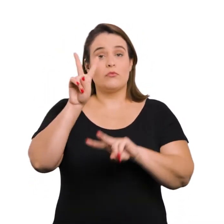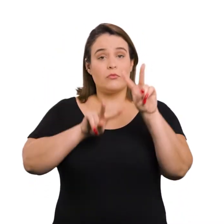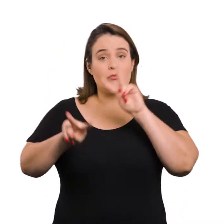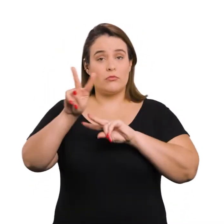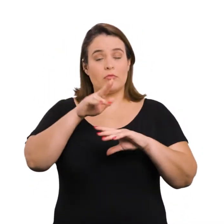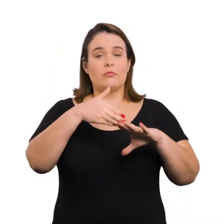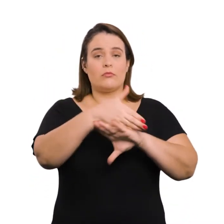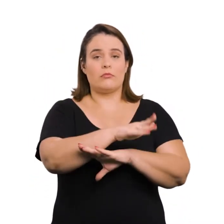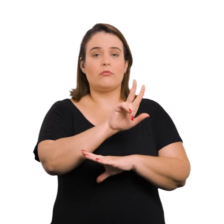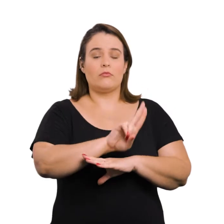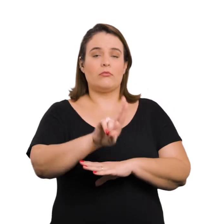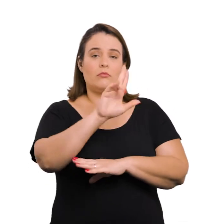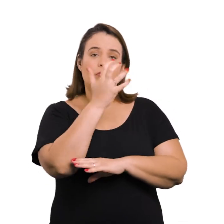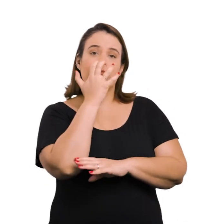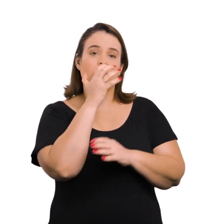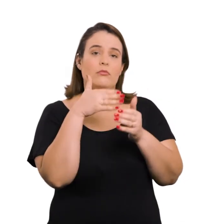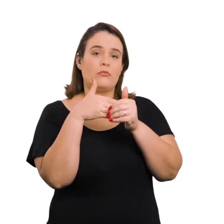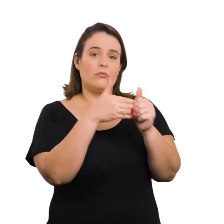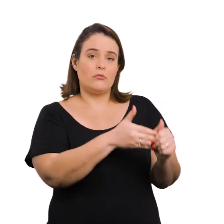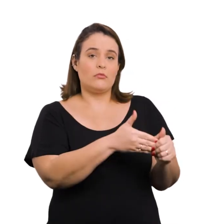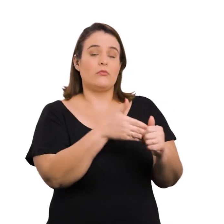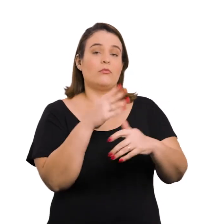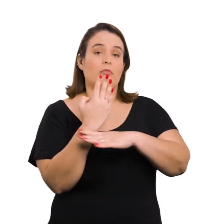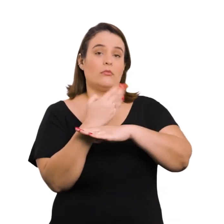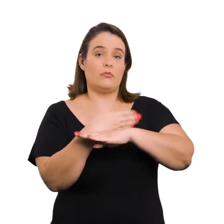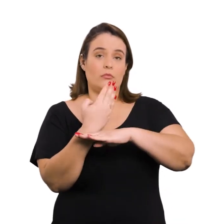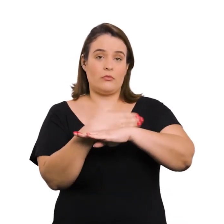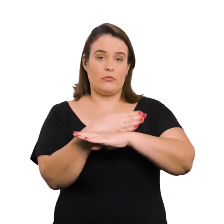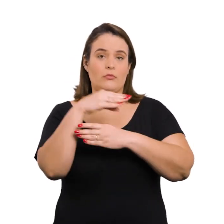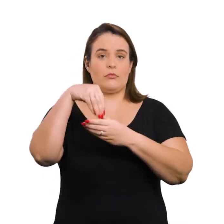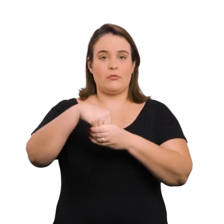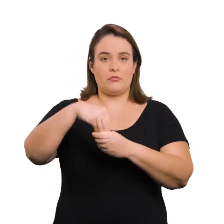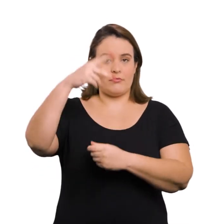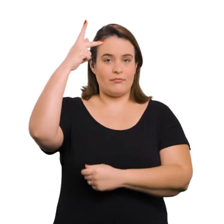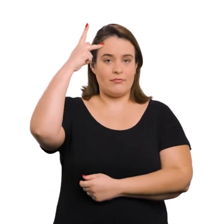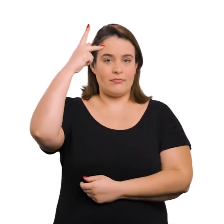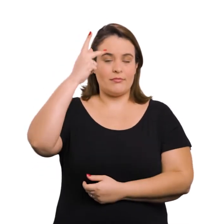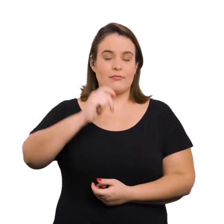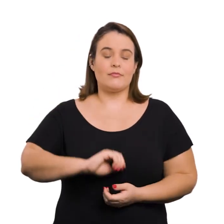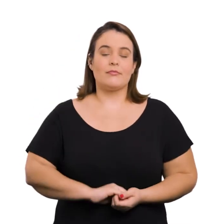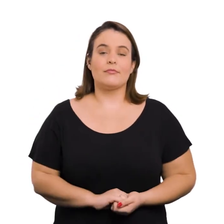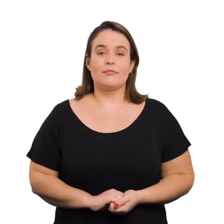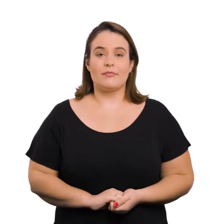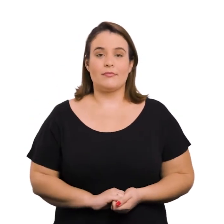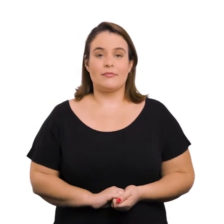ingressarem com cão-guia no transporte individual de passageiros, táxi, no Município de São Paulo.